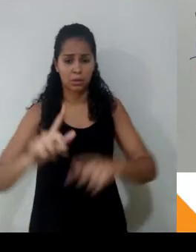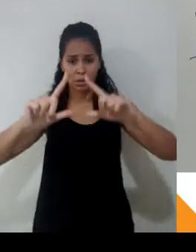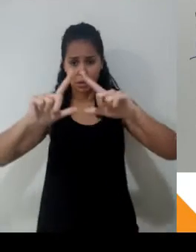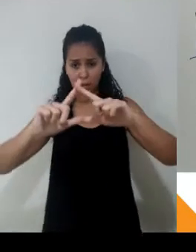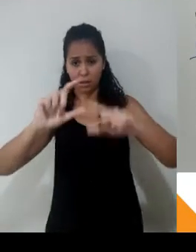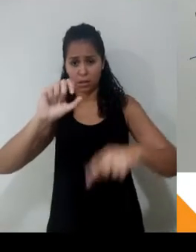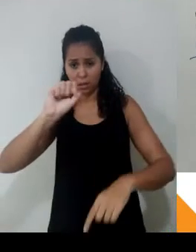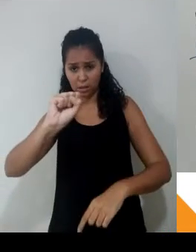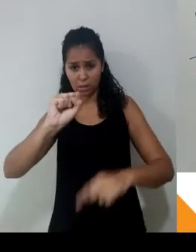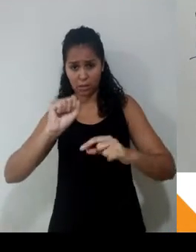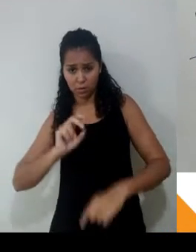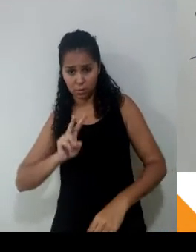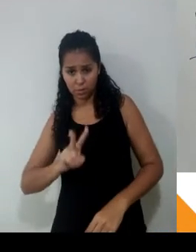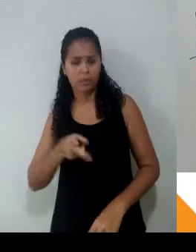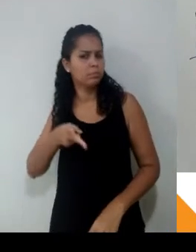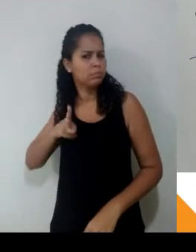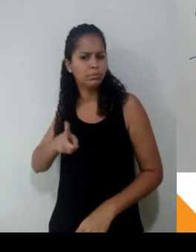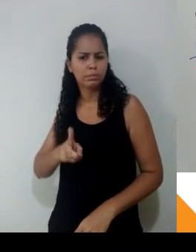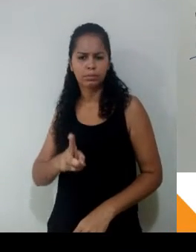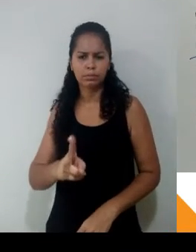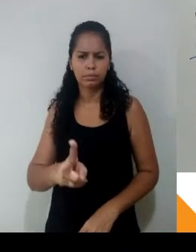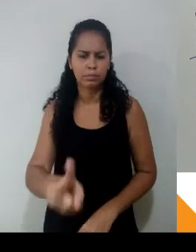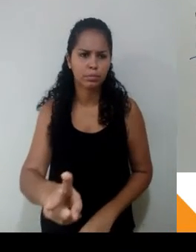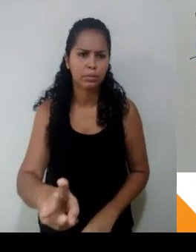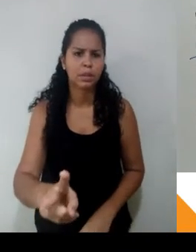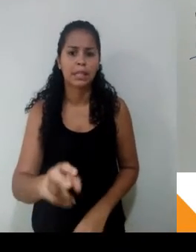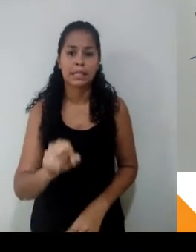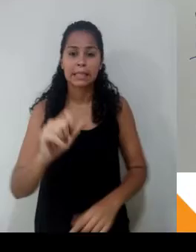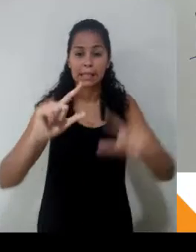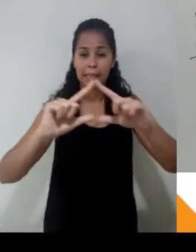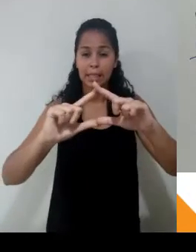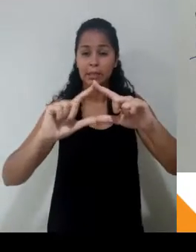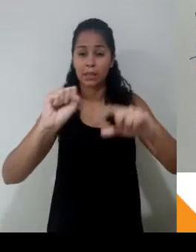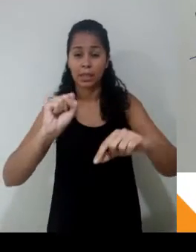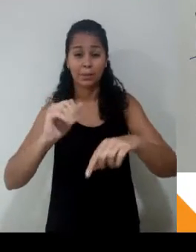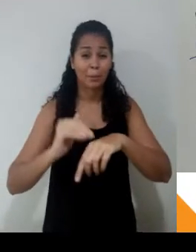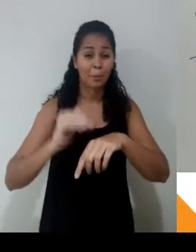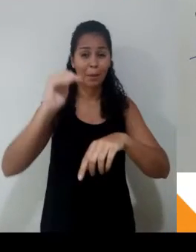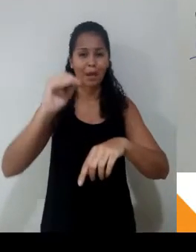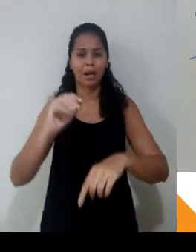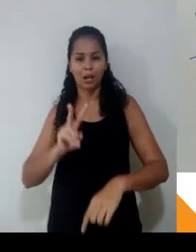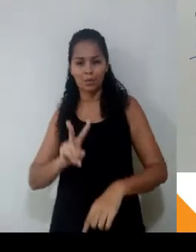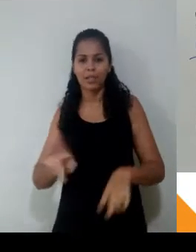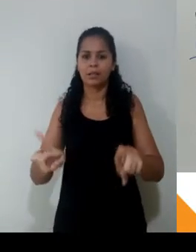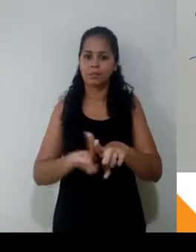Porque se eu aumentar o numerador, o denominador tem que aumentar para o resultado ser o mesmo. Por isso, divisão.